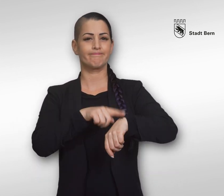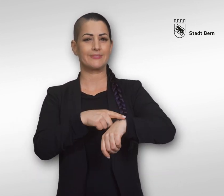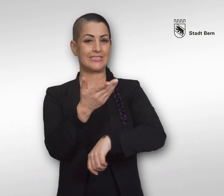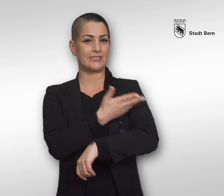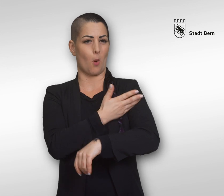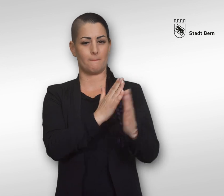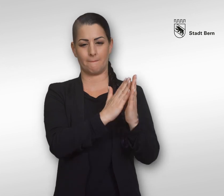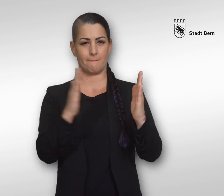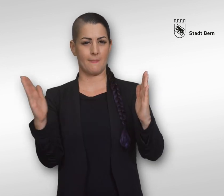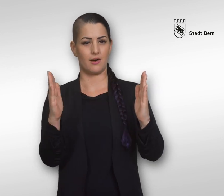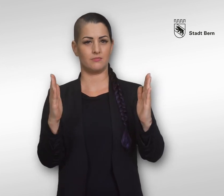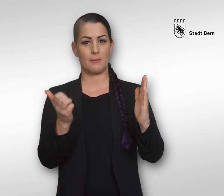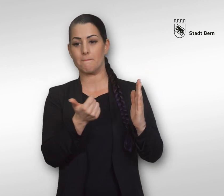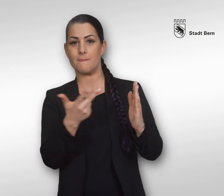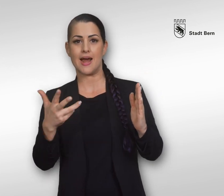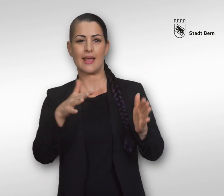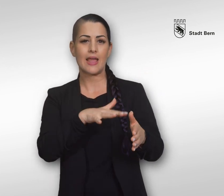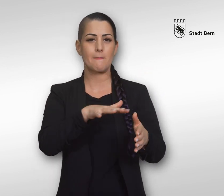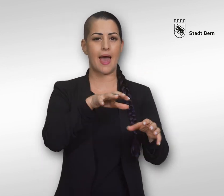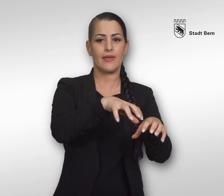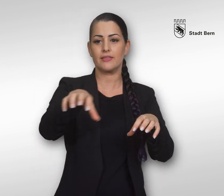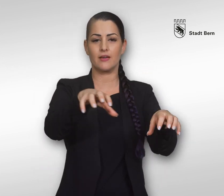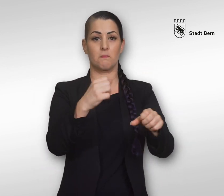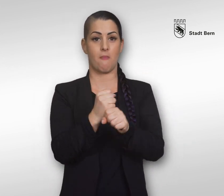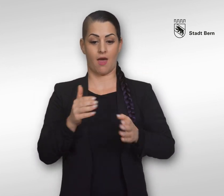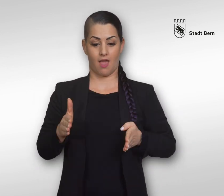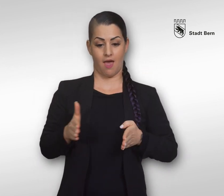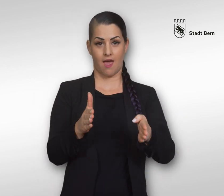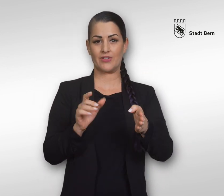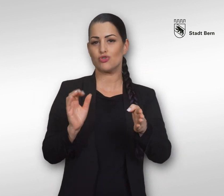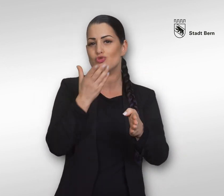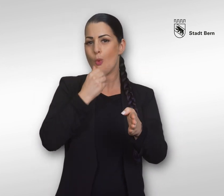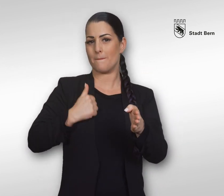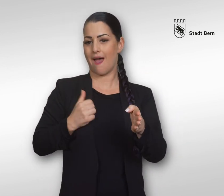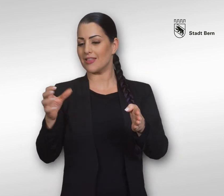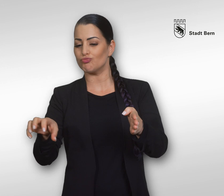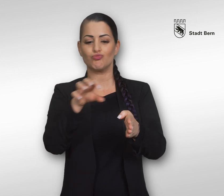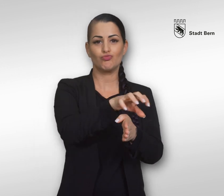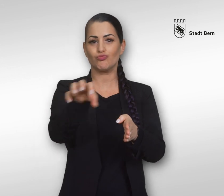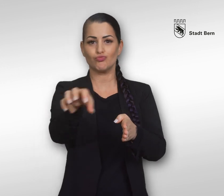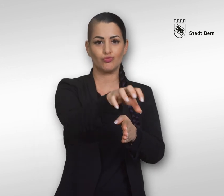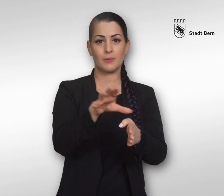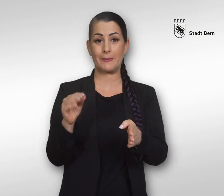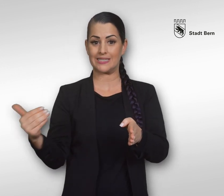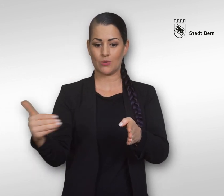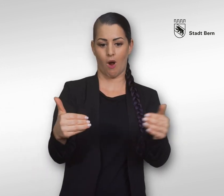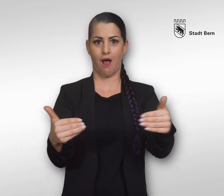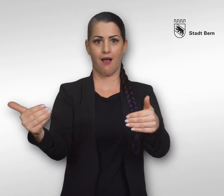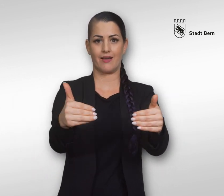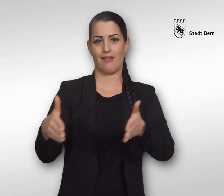Entlang der Aare locken im Sommer in mehreren Gemeinden Schmuckebäder mit direktem Zugang zur Aare oder bieten in